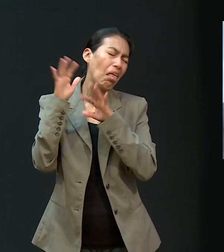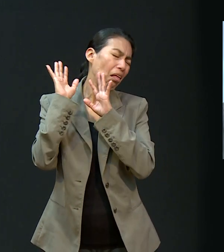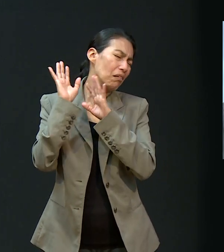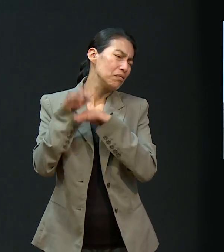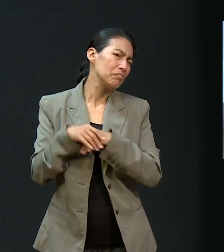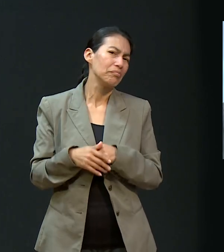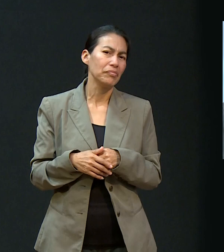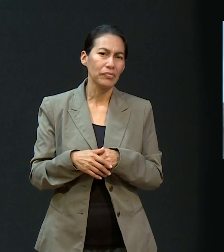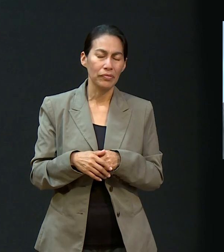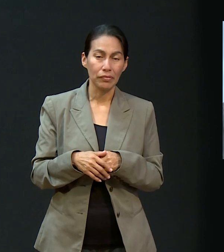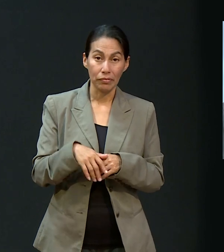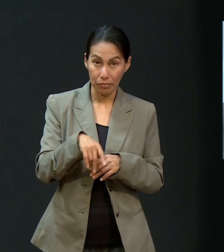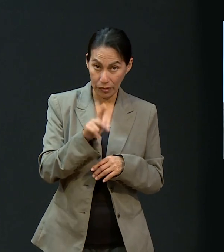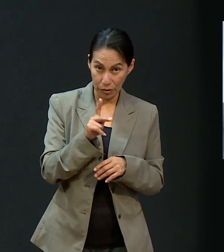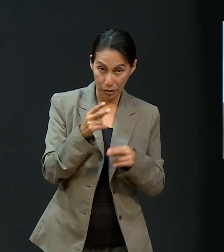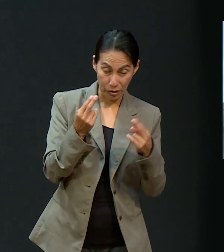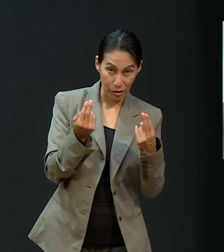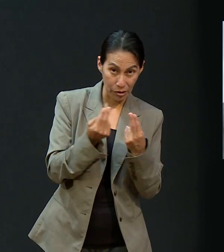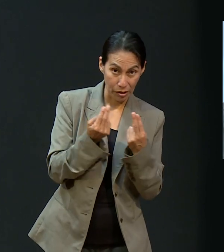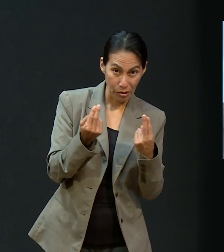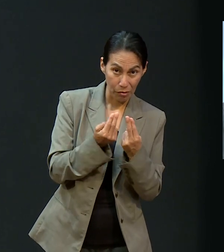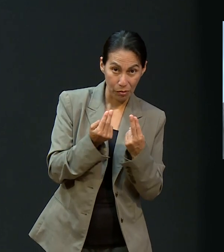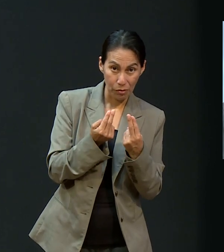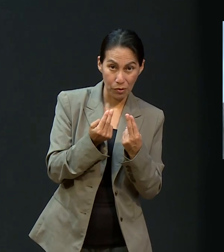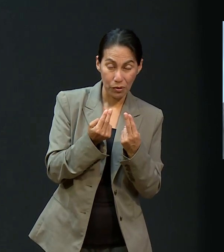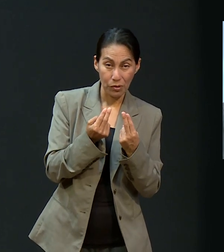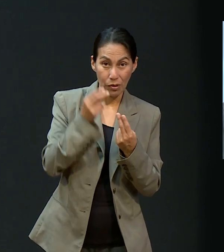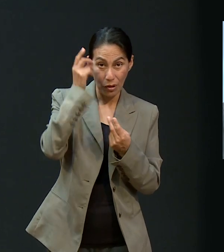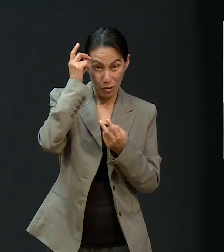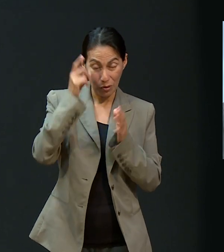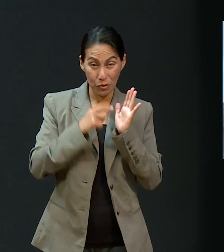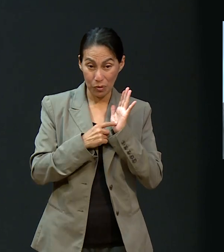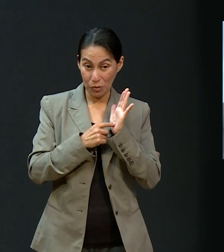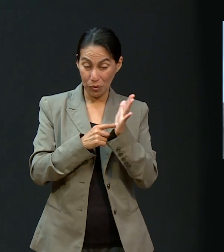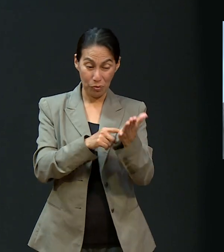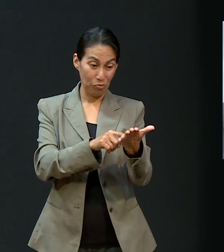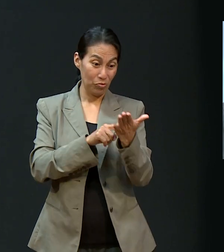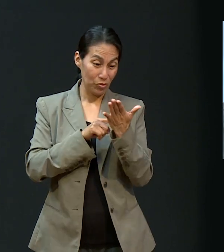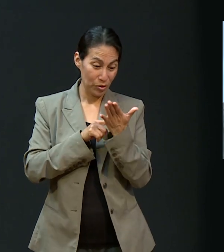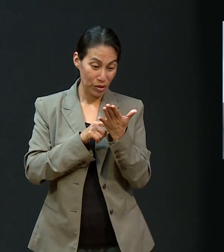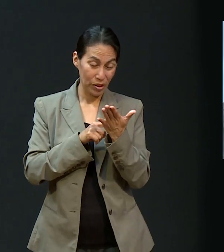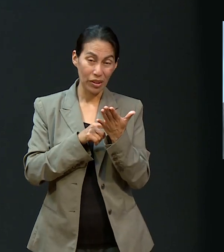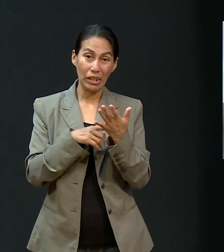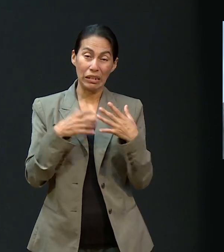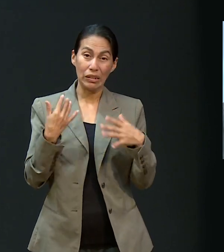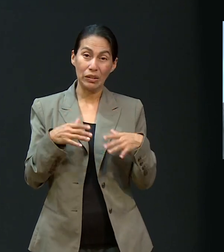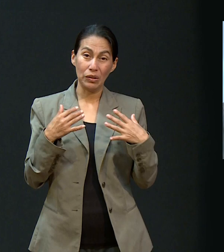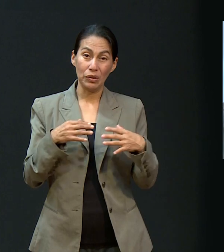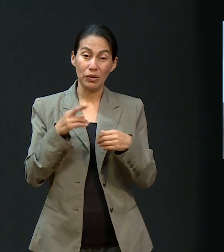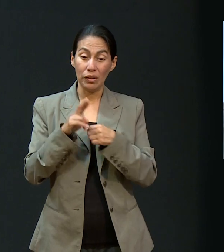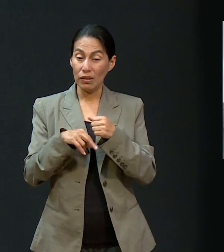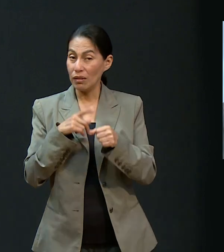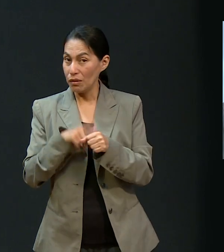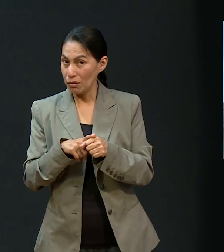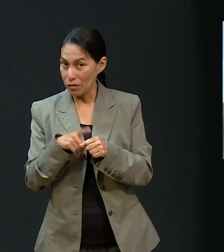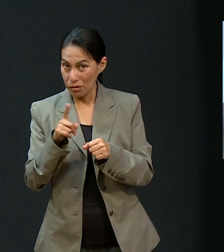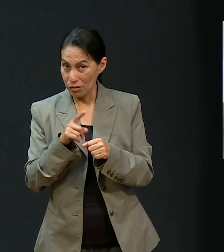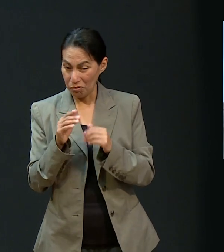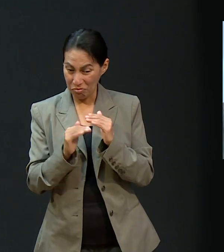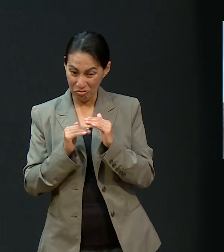cotidianamente. Que muchas veces necesitamos manifestaciones que ya no son tan naturales.